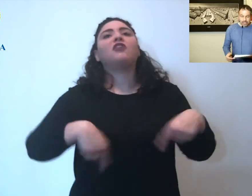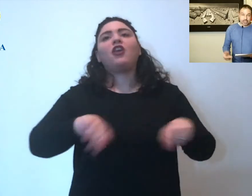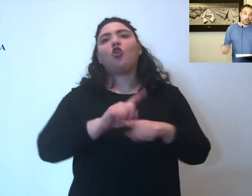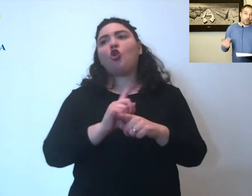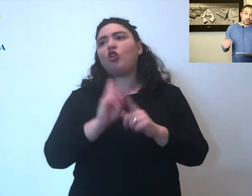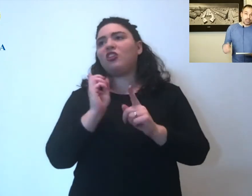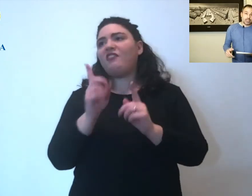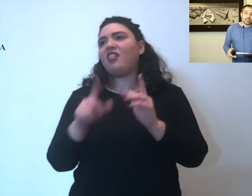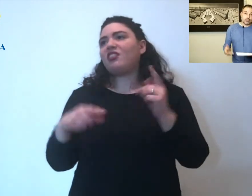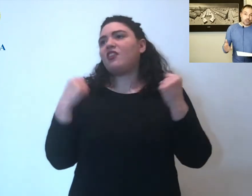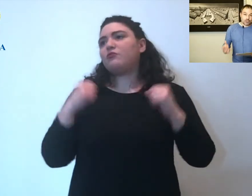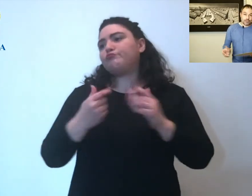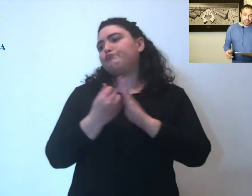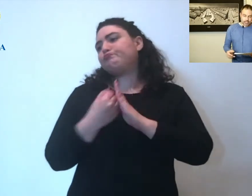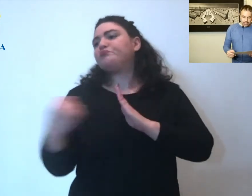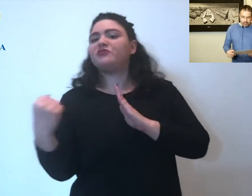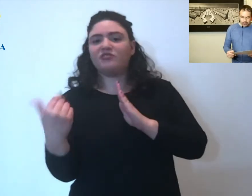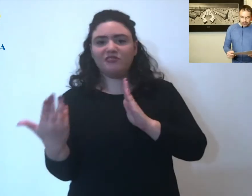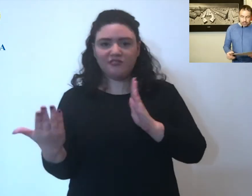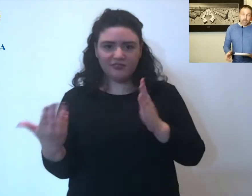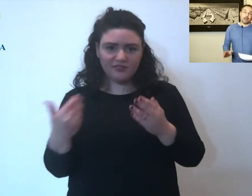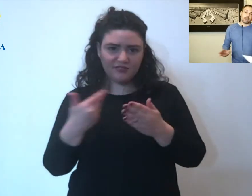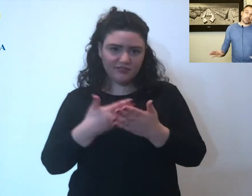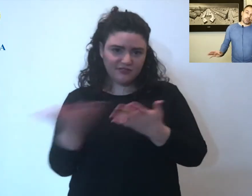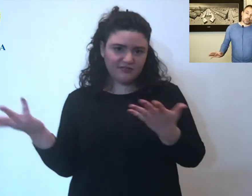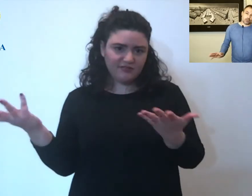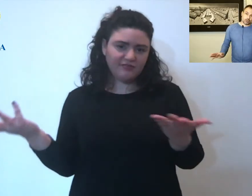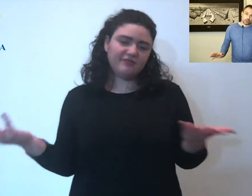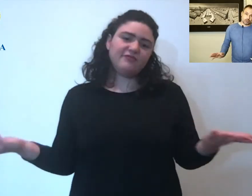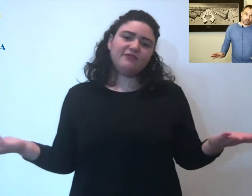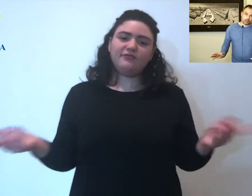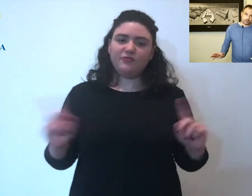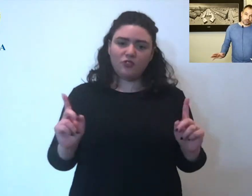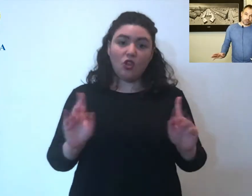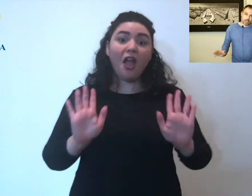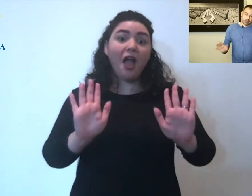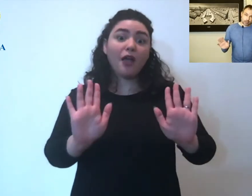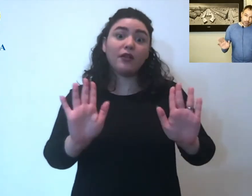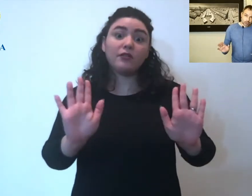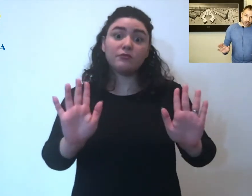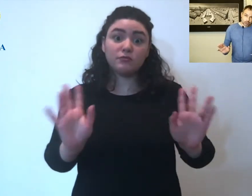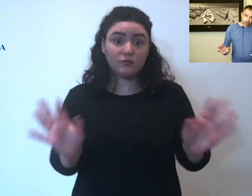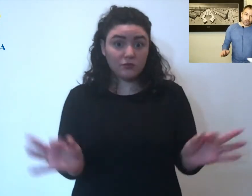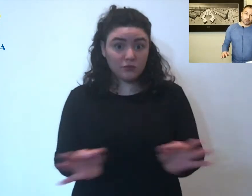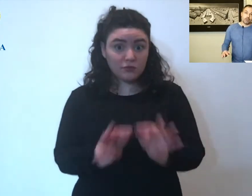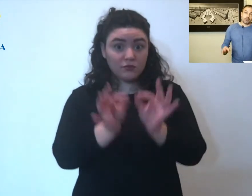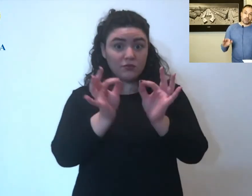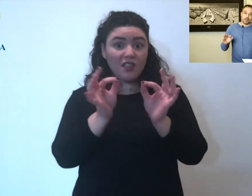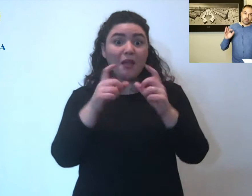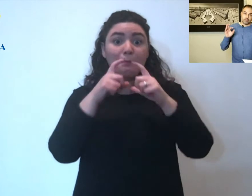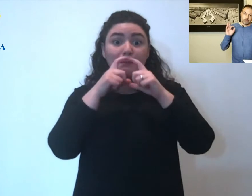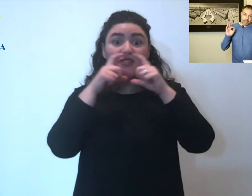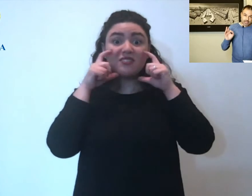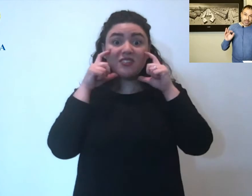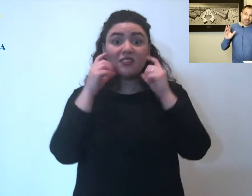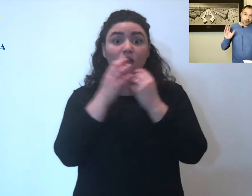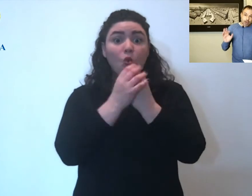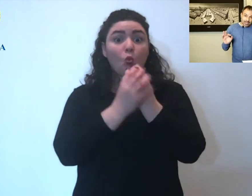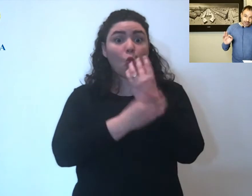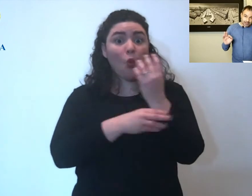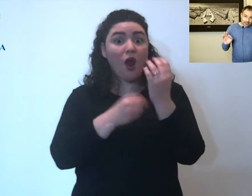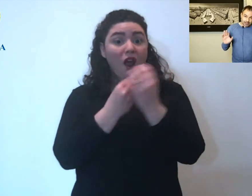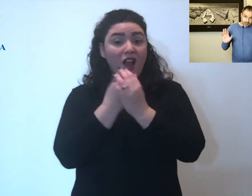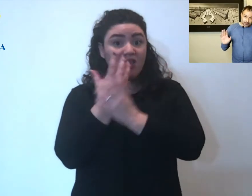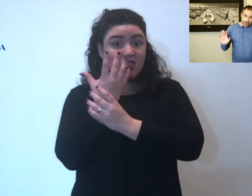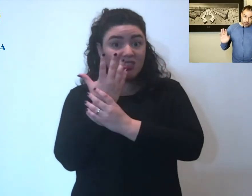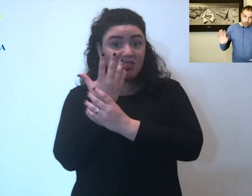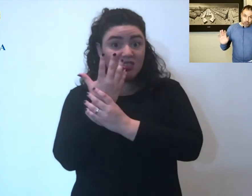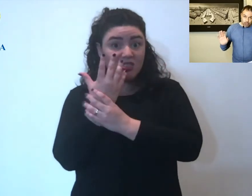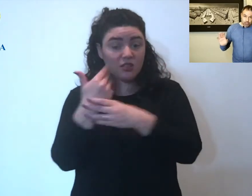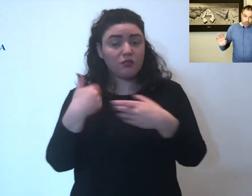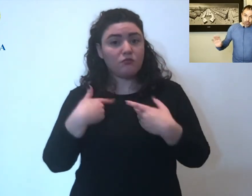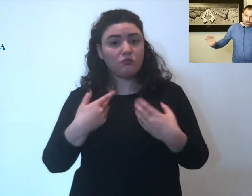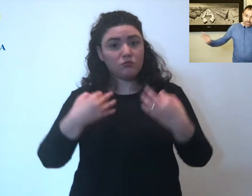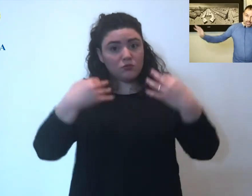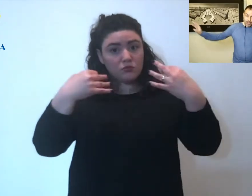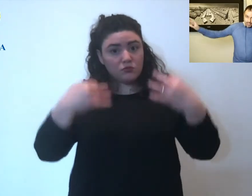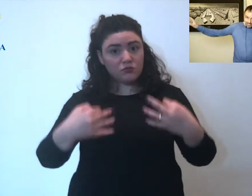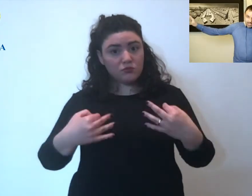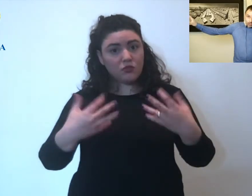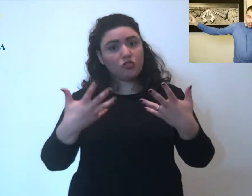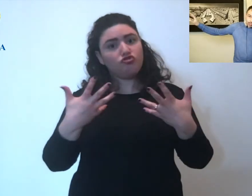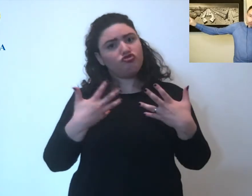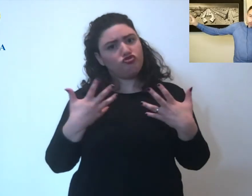noi degli incivili a proposito, mascherina e guanti, vi posso